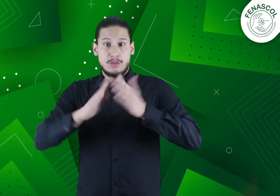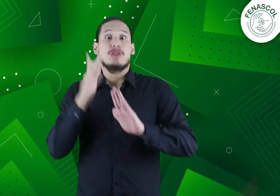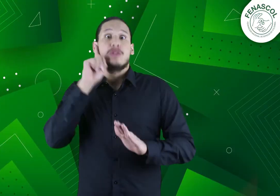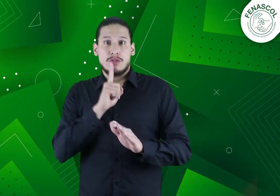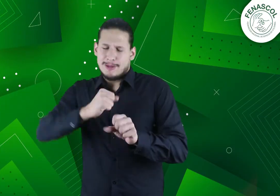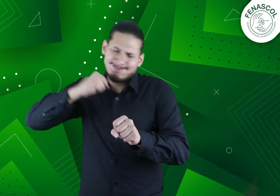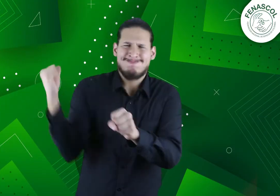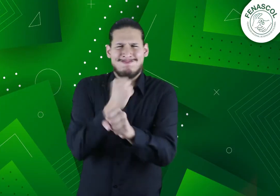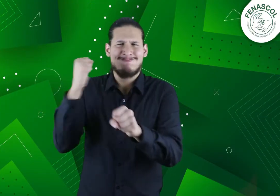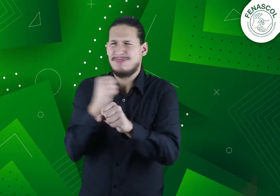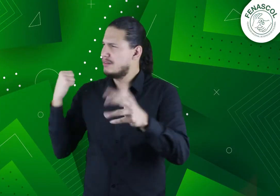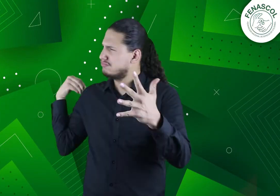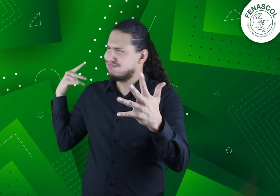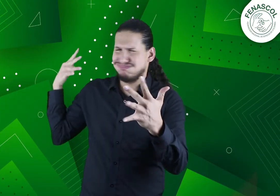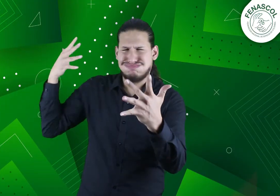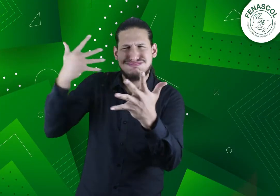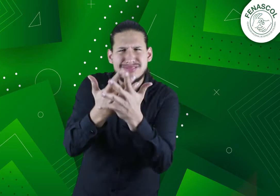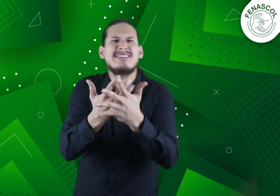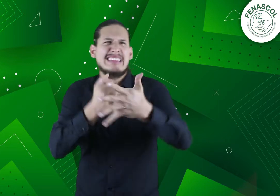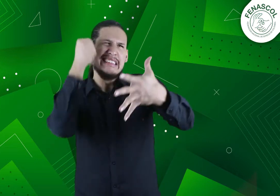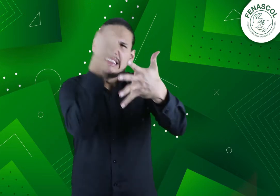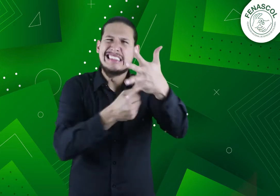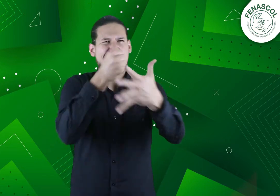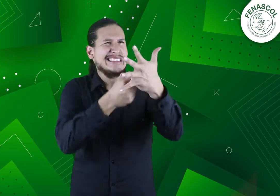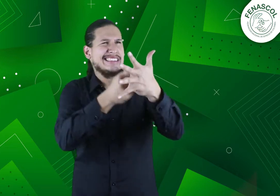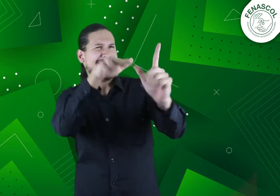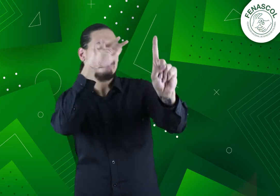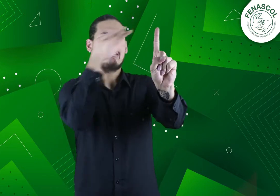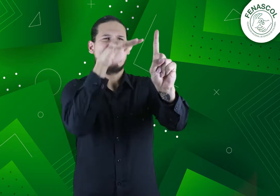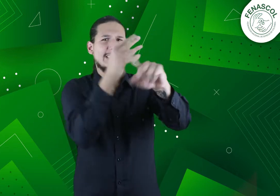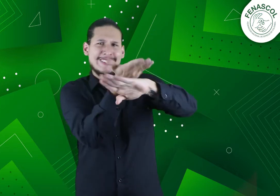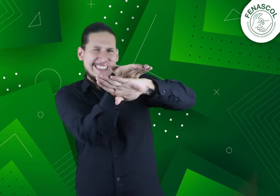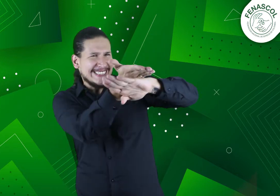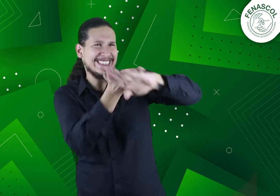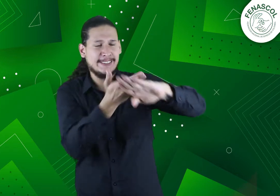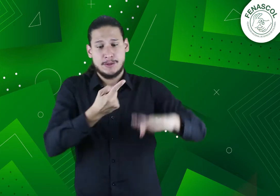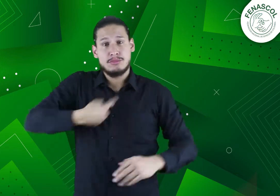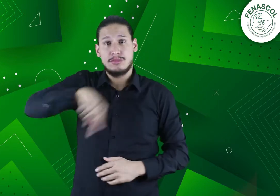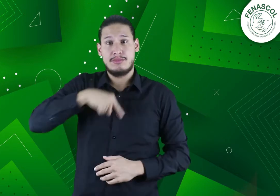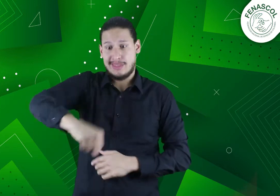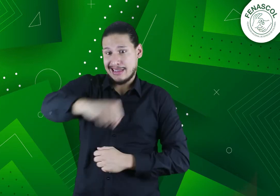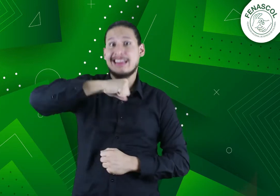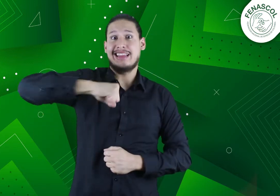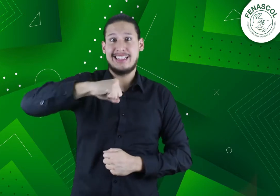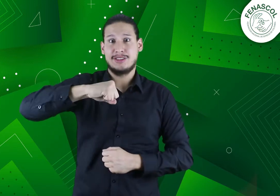Nosotros, como Comunidad Sorda, hemos hecho incidencia y exigido durante muchos años el